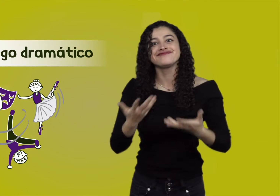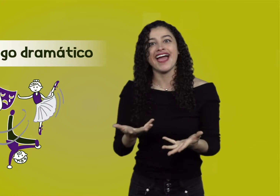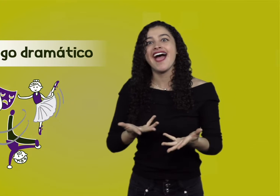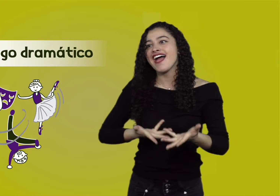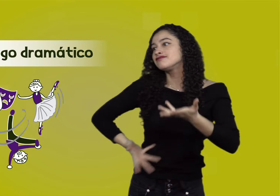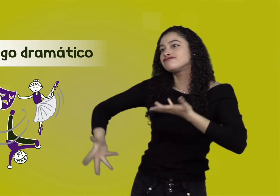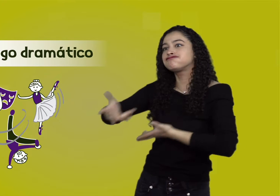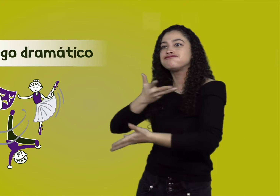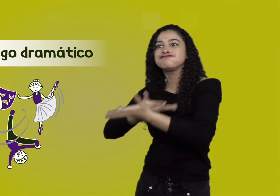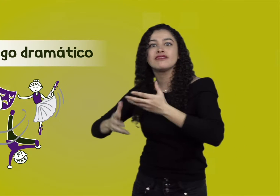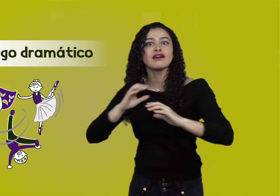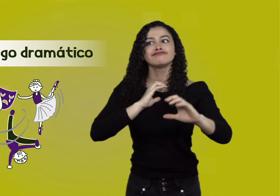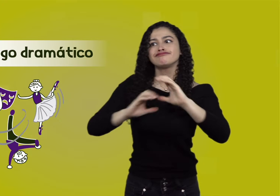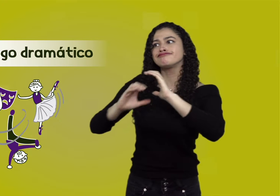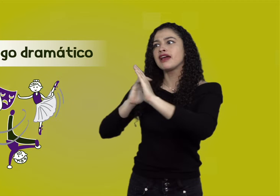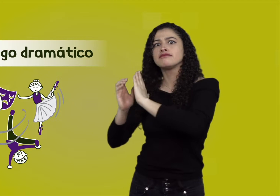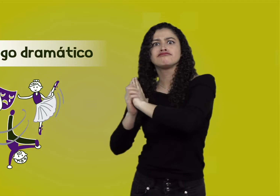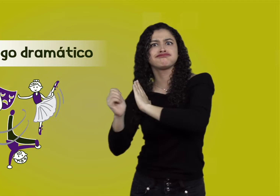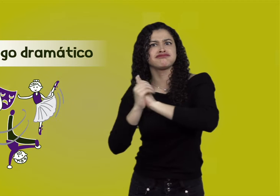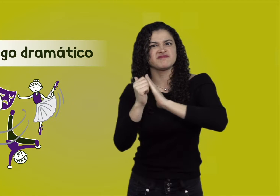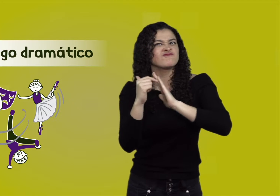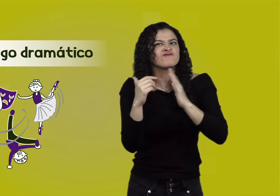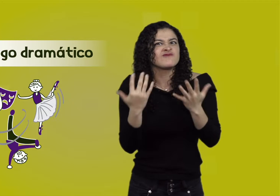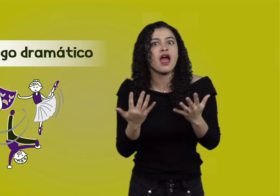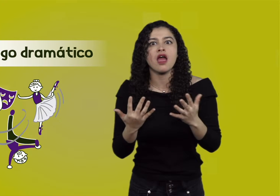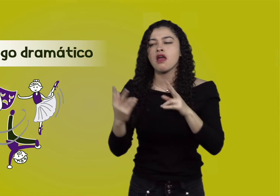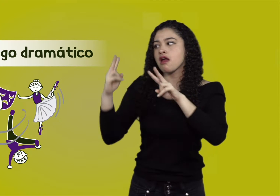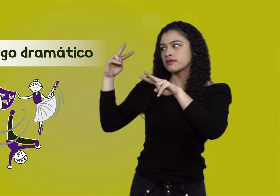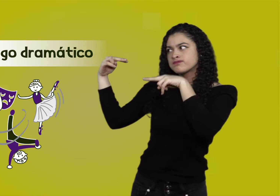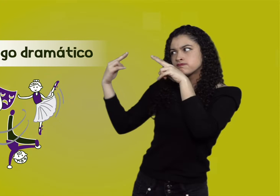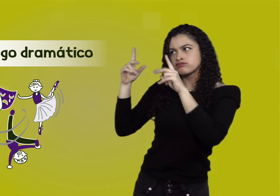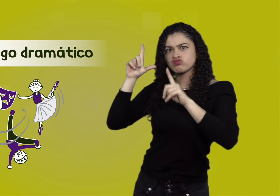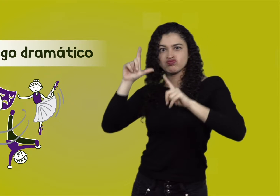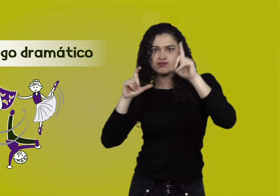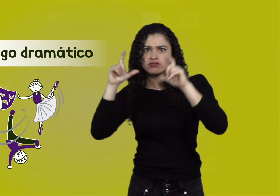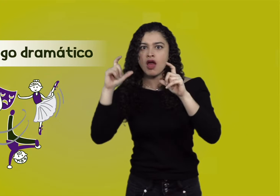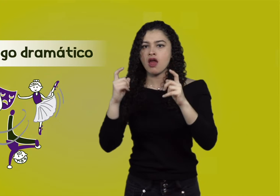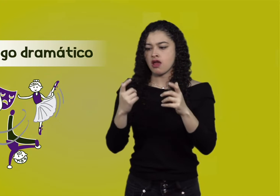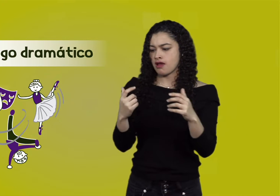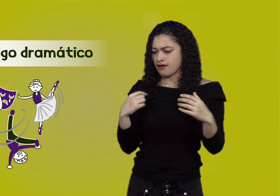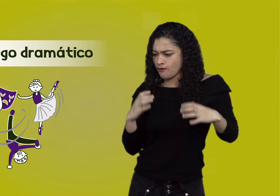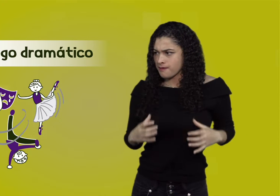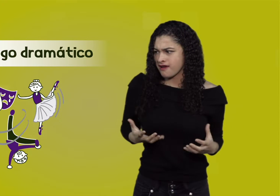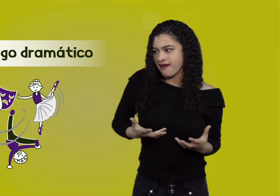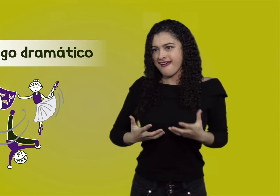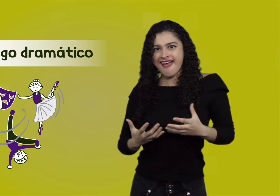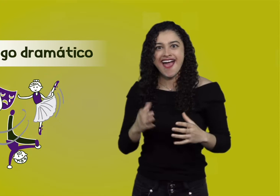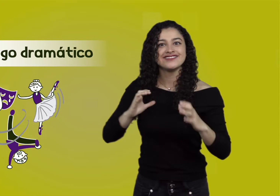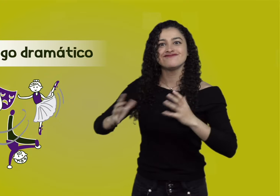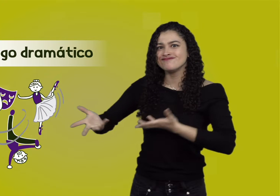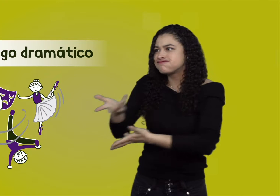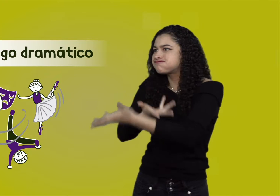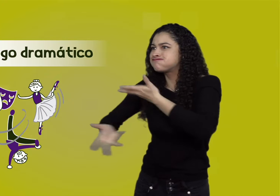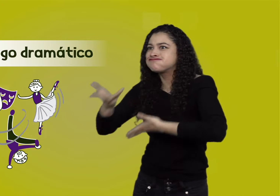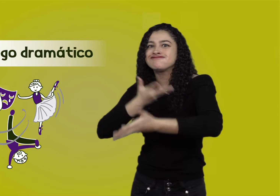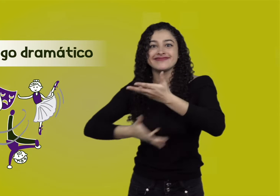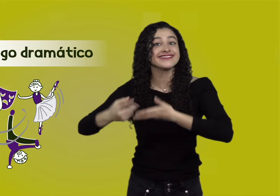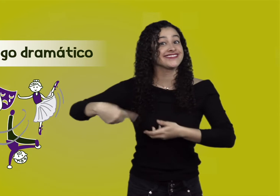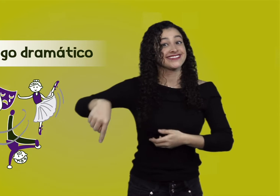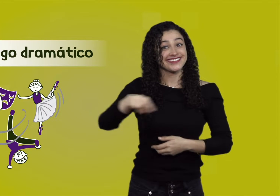tales como el contacto visual, la expresión corporal y facial, lo cual facilita la interacción con